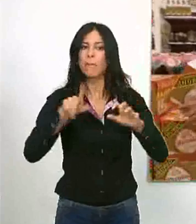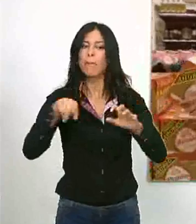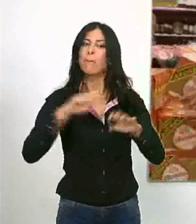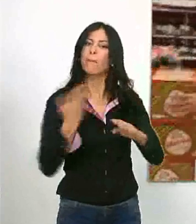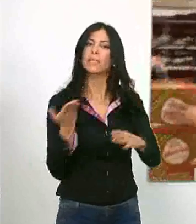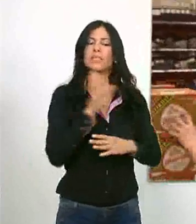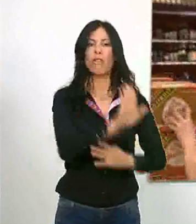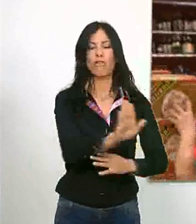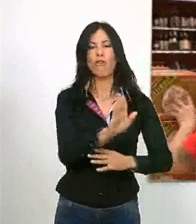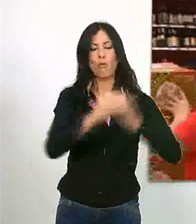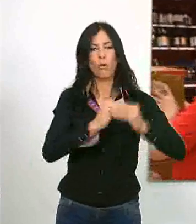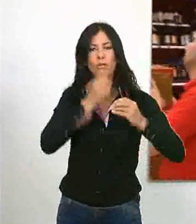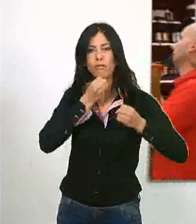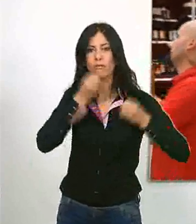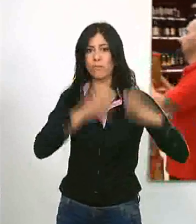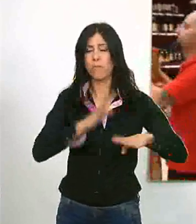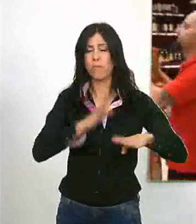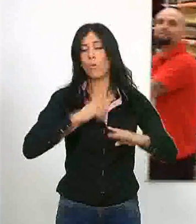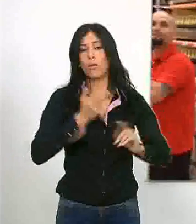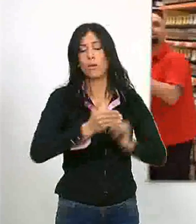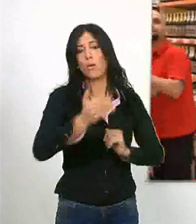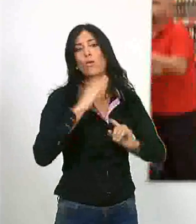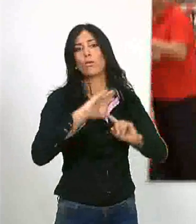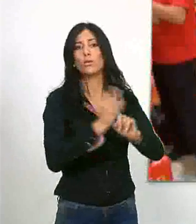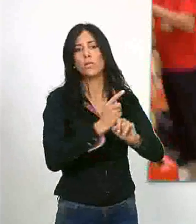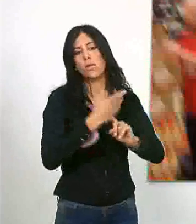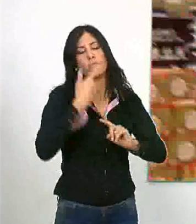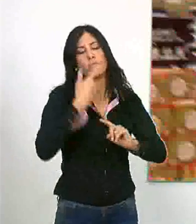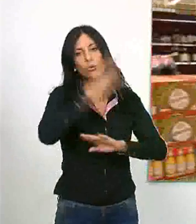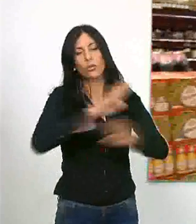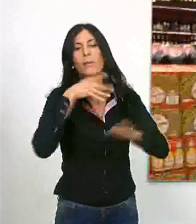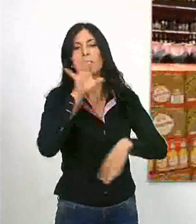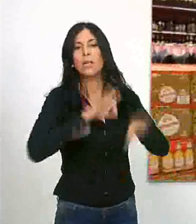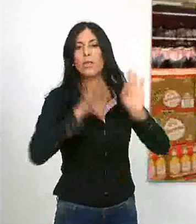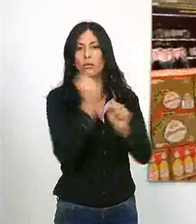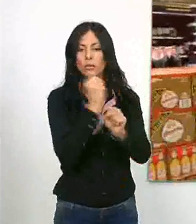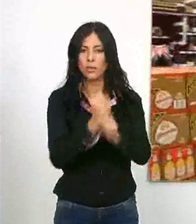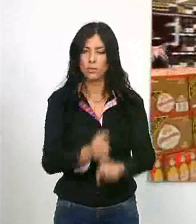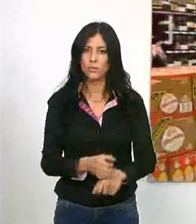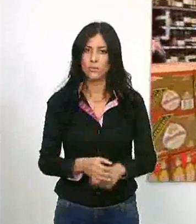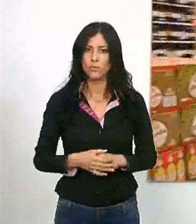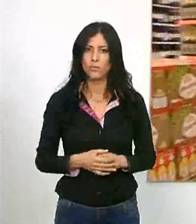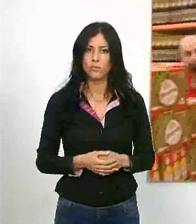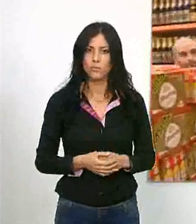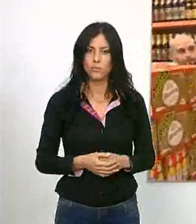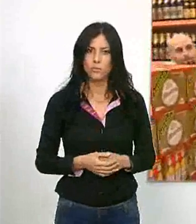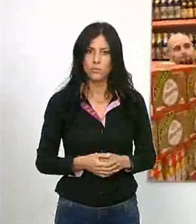posible y así llegar lo más lejos dentro del proceso selectivo a los que se presente.